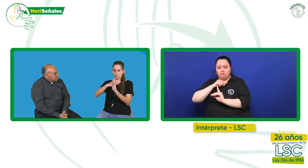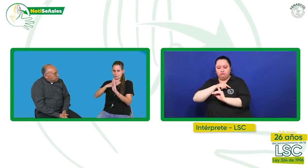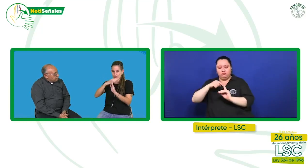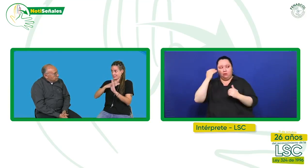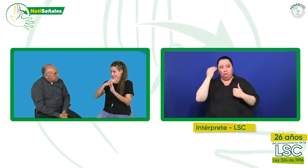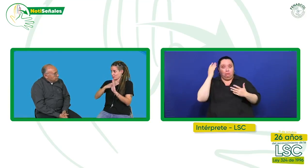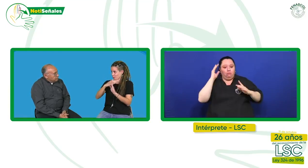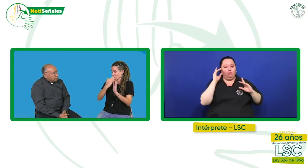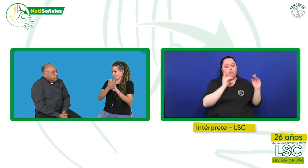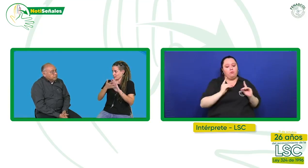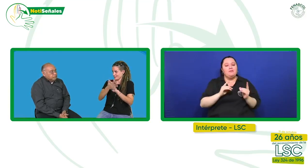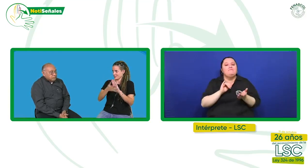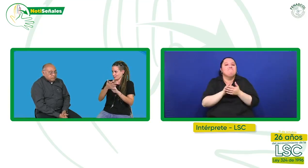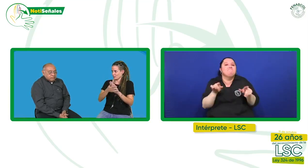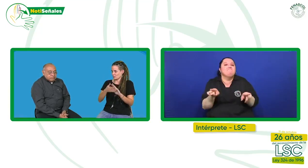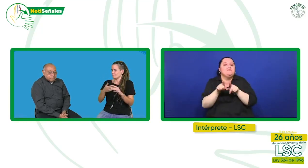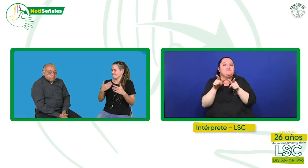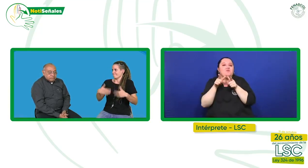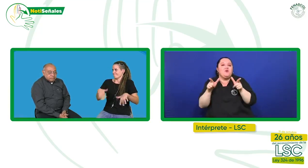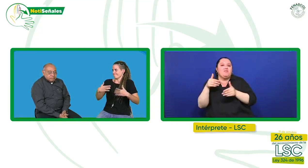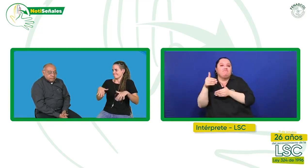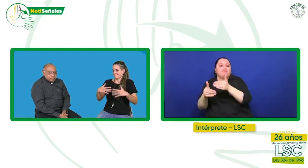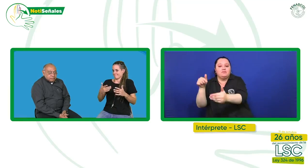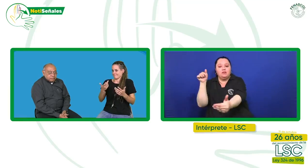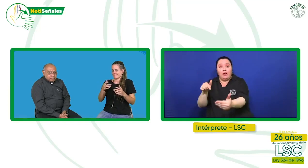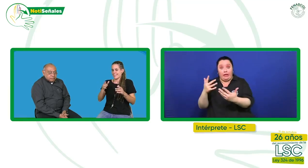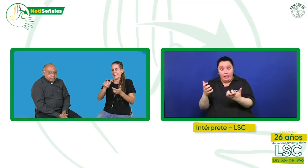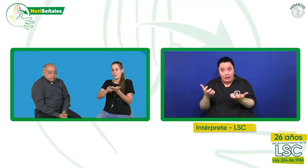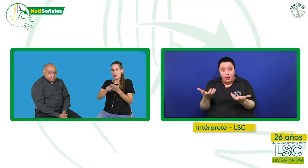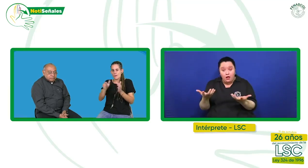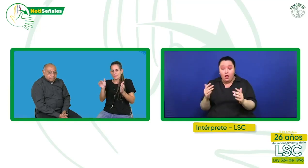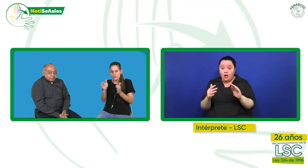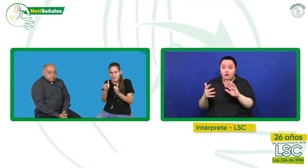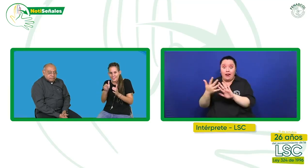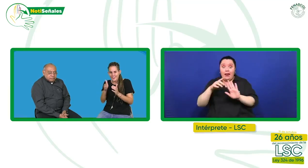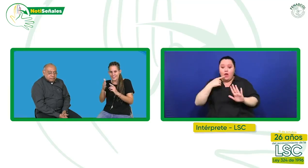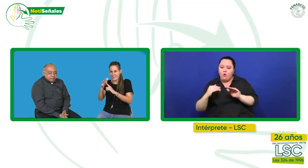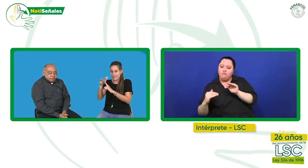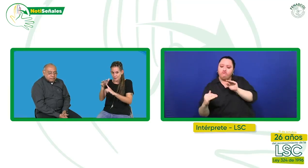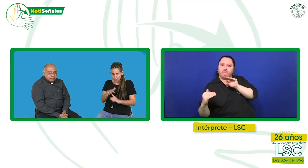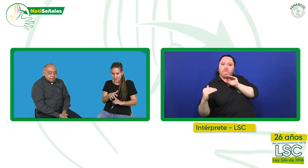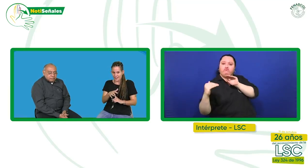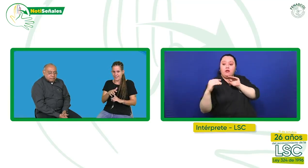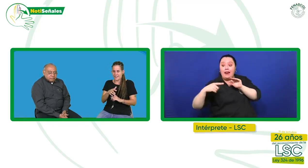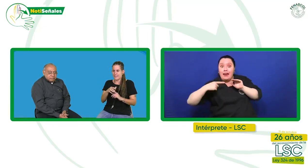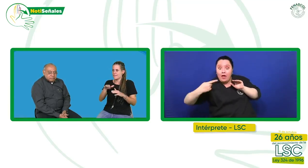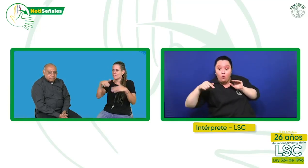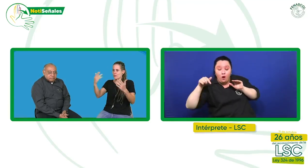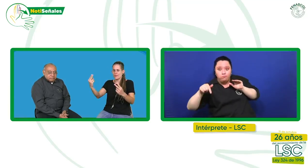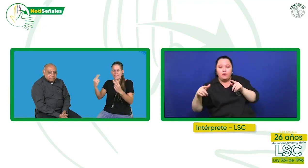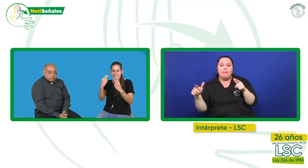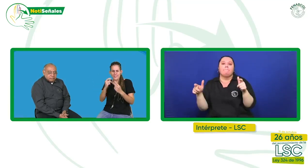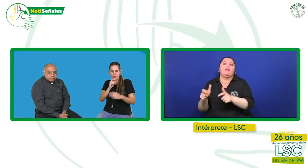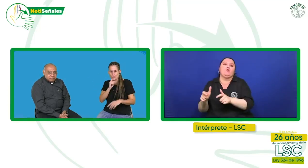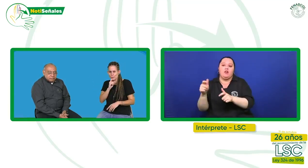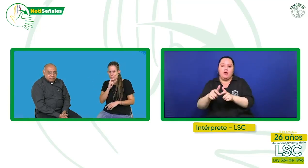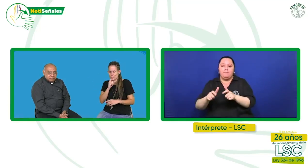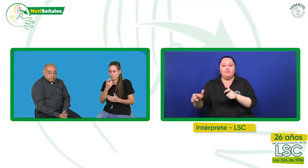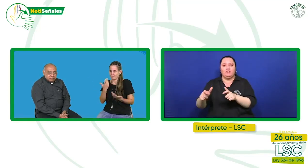lingüística pasa lo mismo. Si lo que queremos es elevar el estatus de una lengua, de una lengua que además está minoritaria, minorizada y